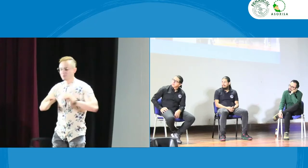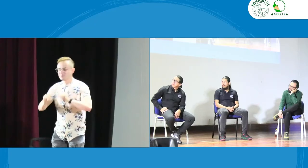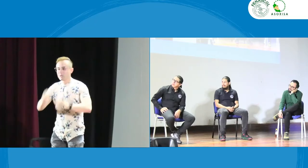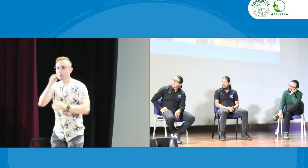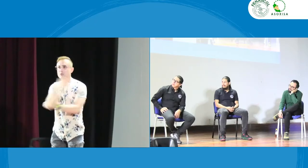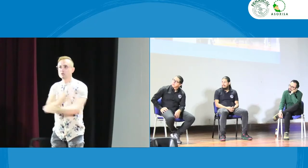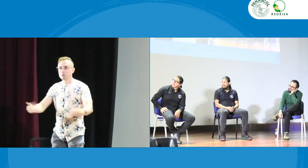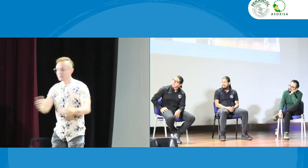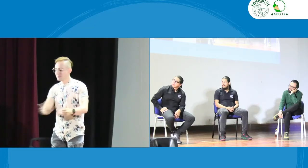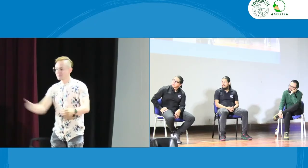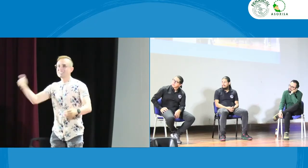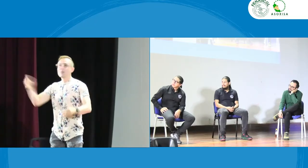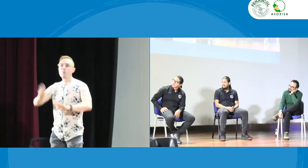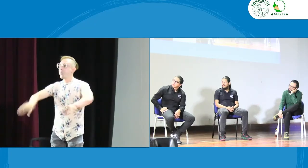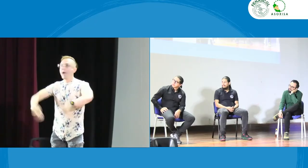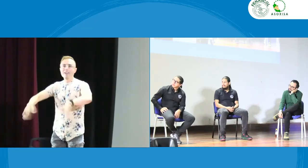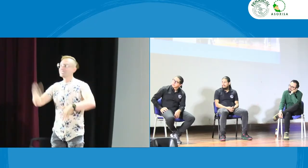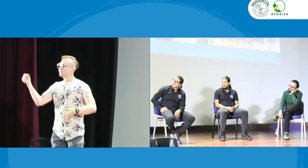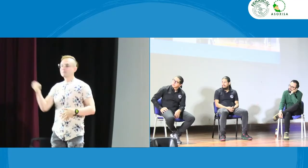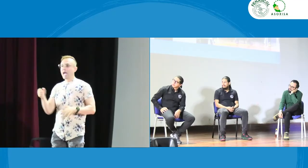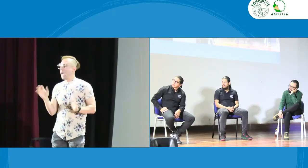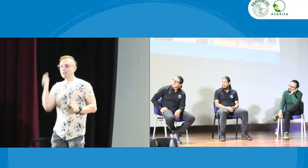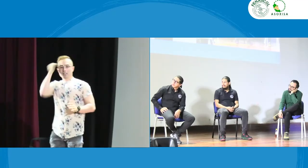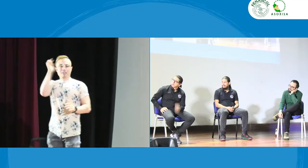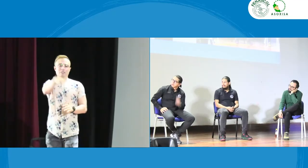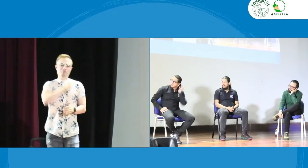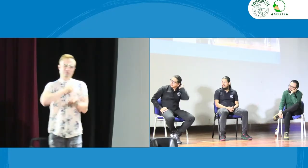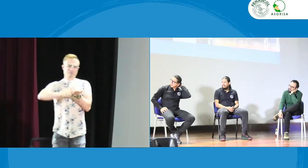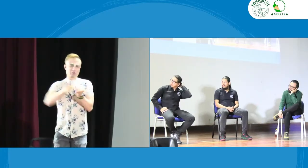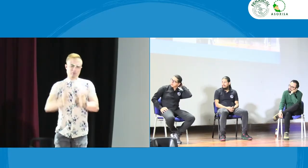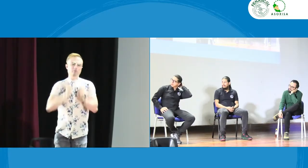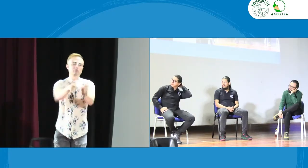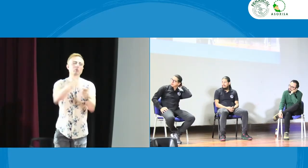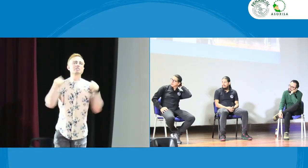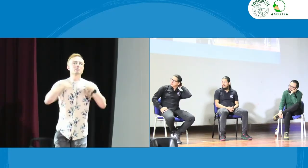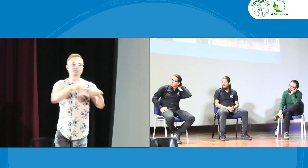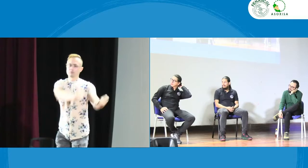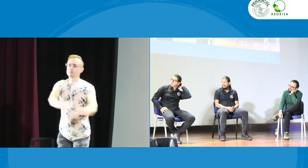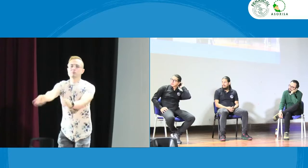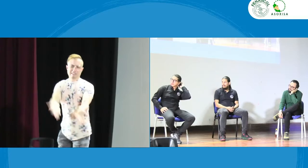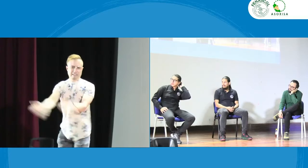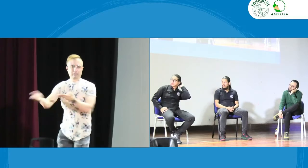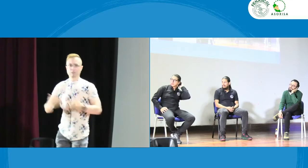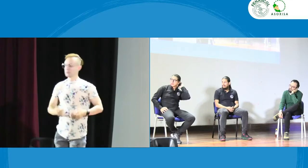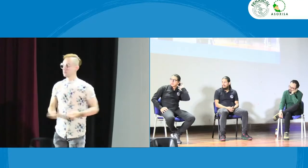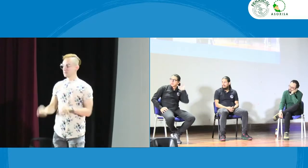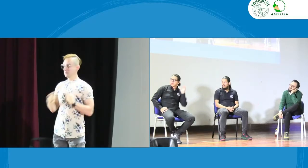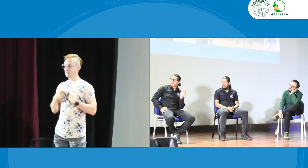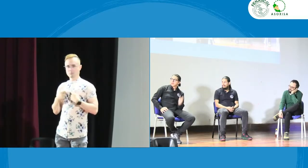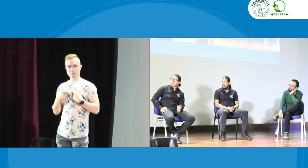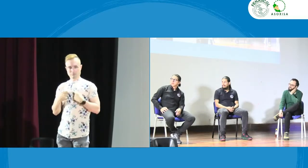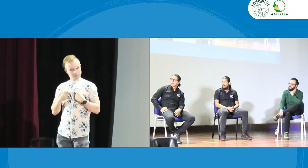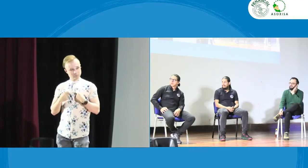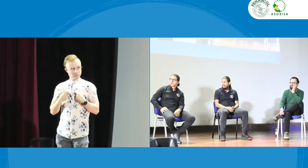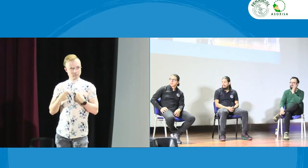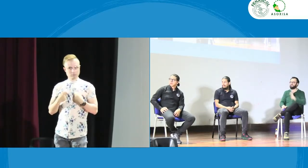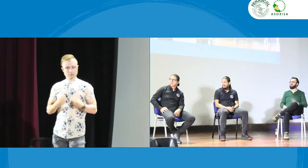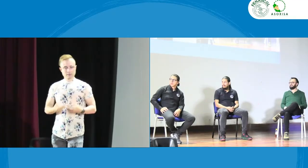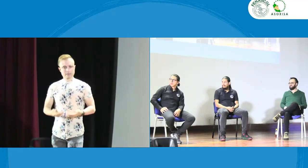si estamos trabajando se contrata a una persona que pues no conoce de pronto del